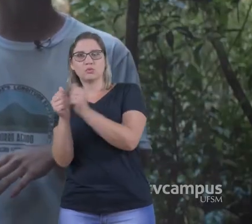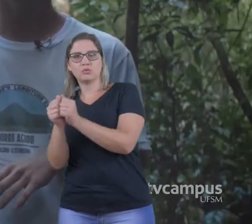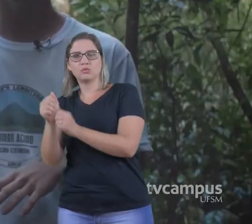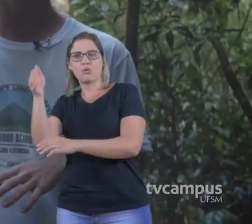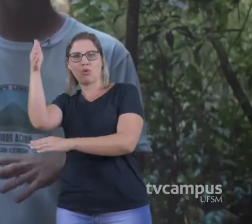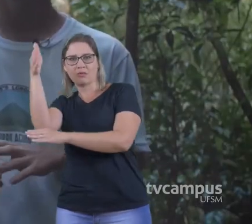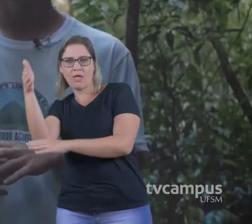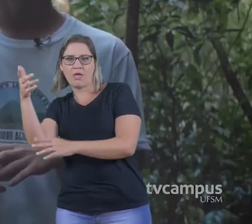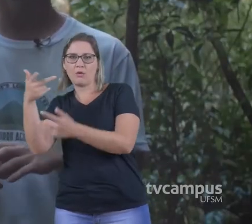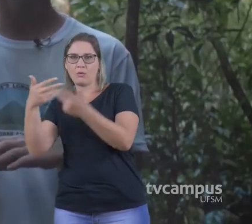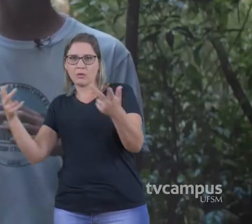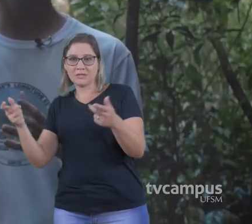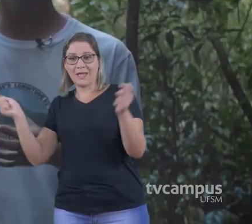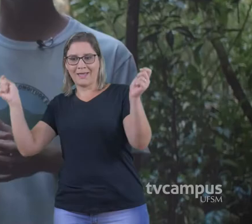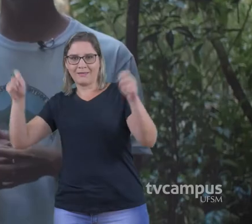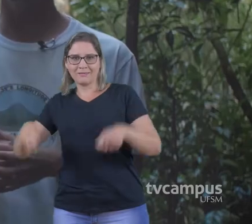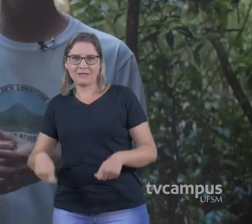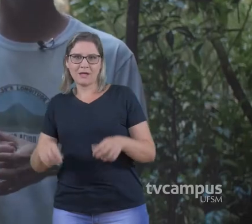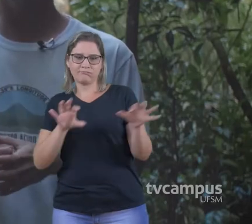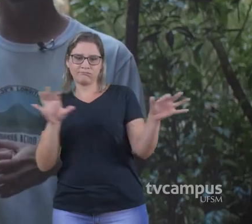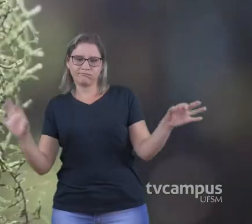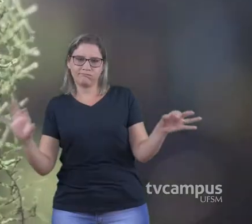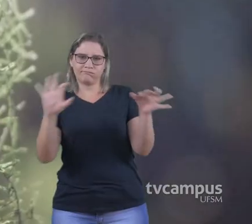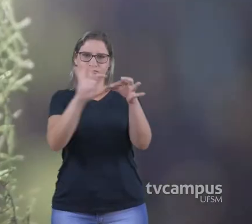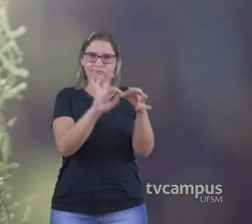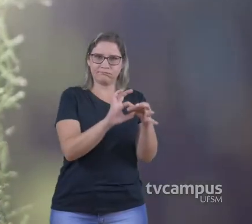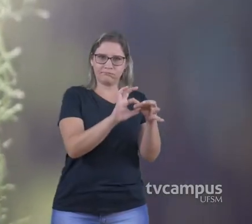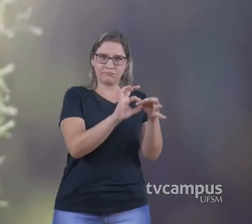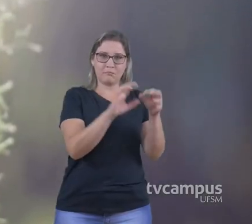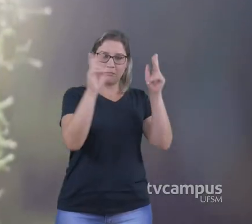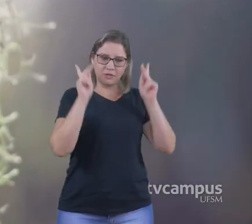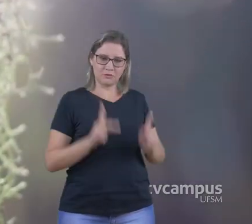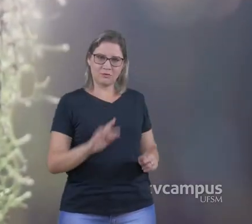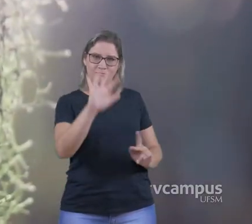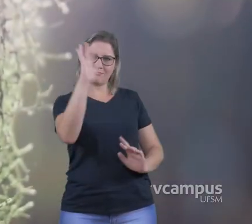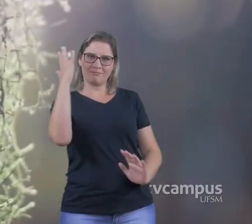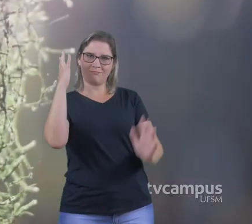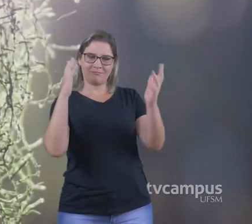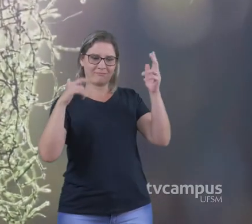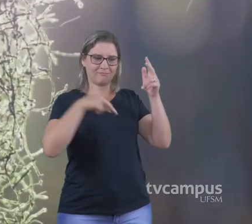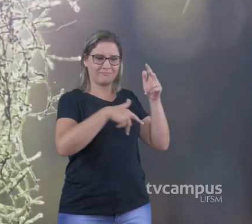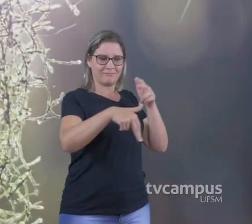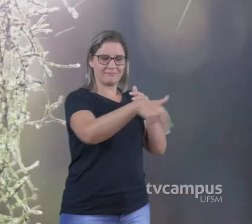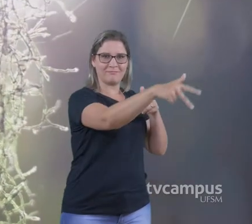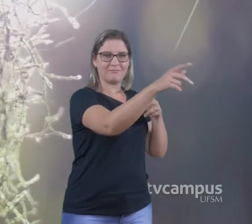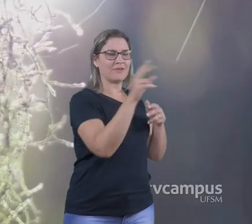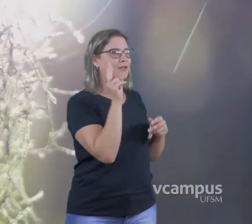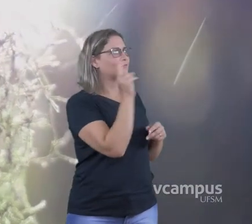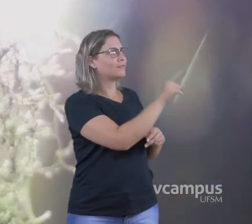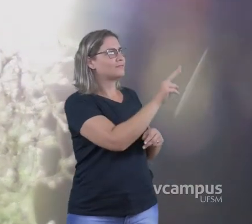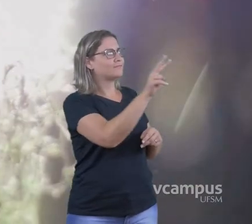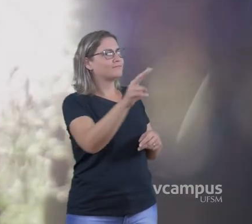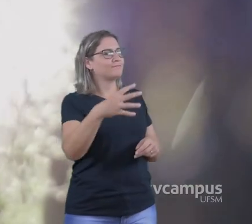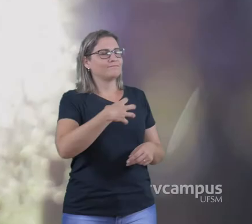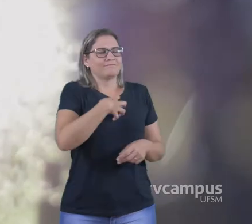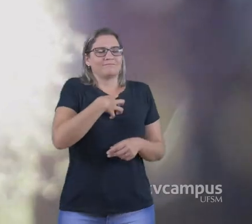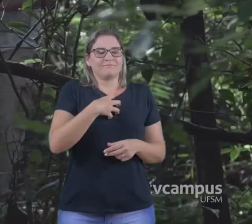hotéis Para que a gente Consiga oferecer pacotes Além das trilhas As pessoas Vêm e tenham Uma experiência completa Do que é a região